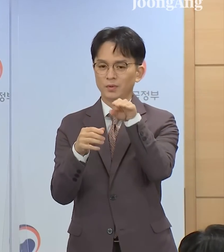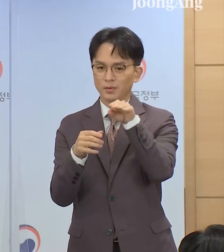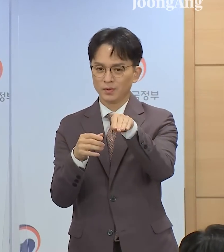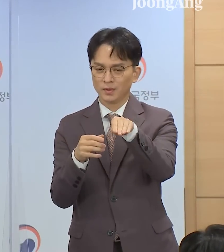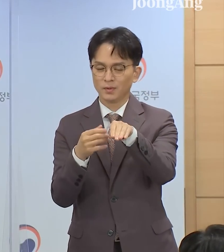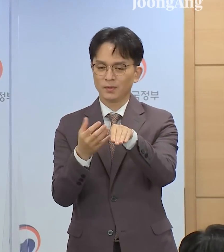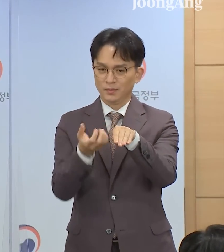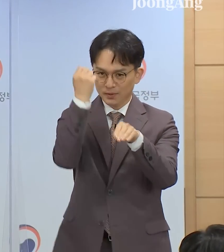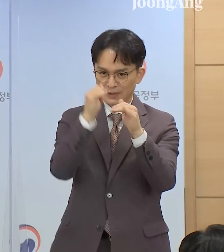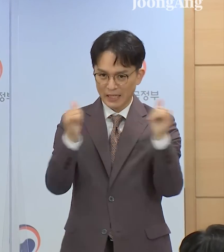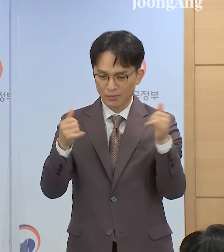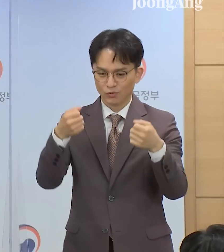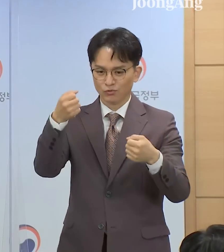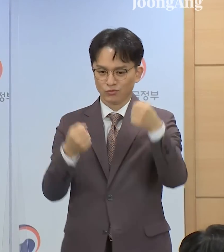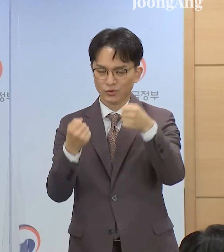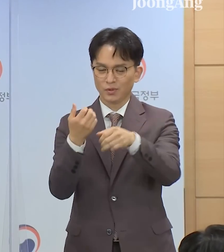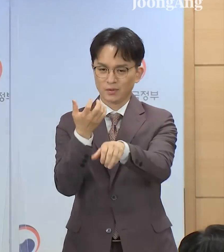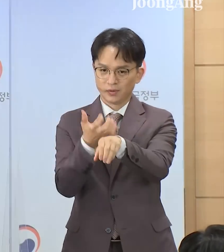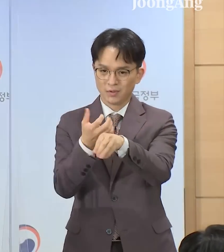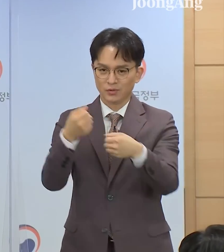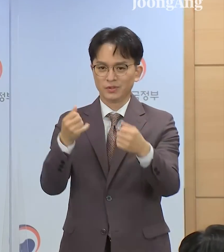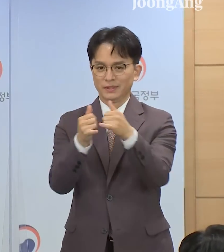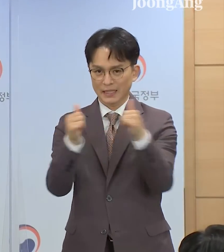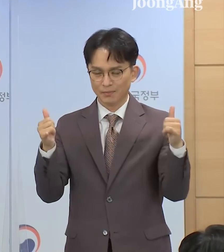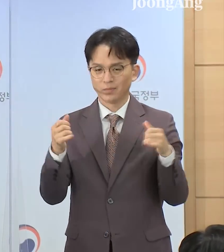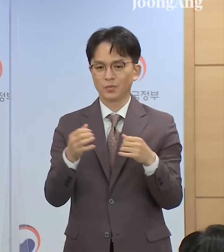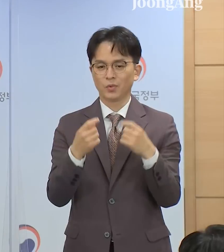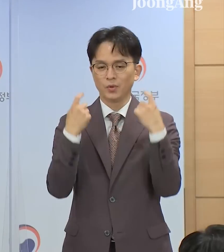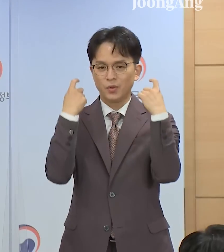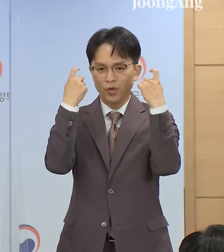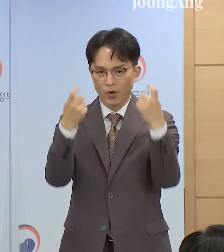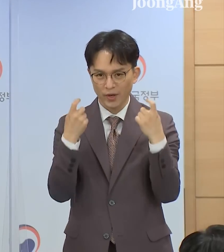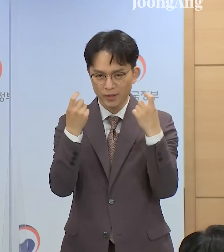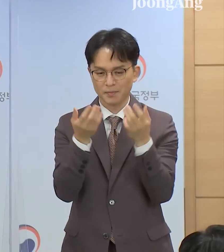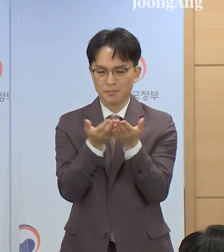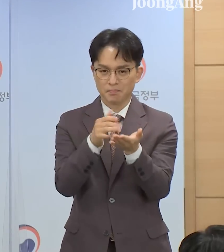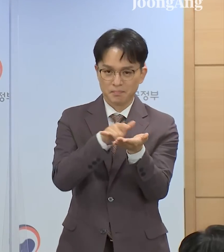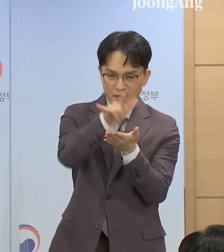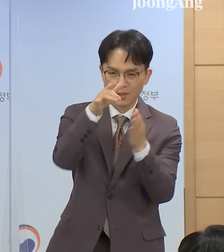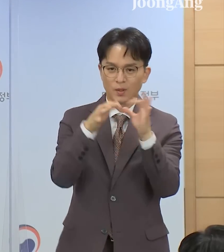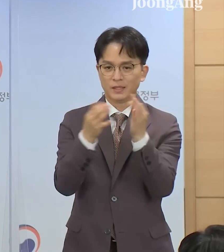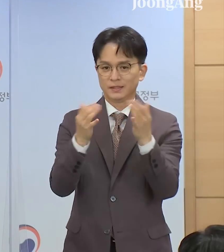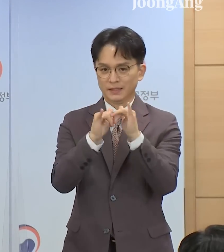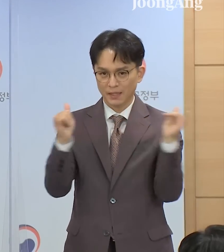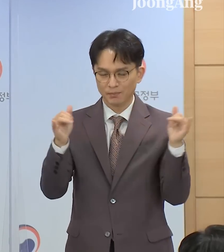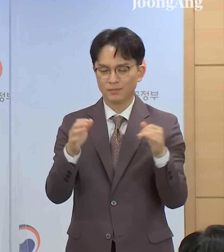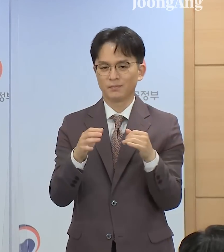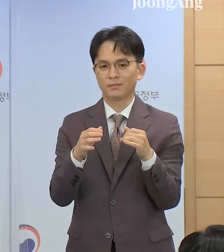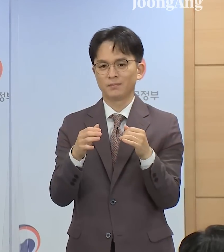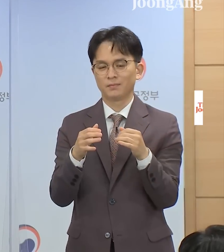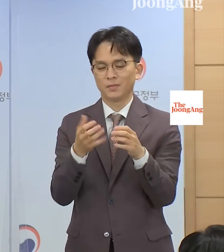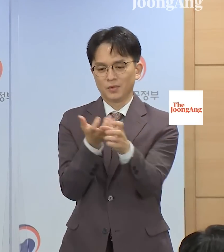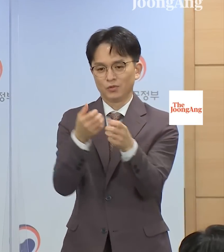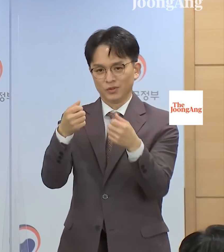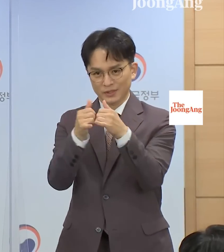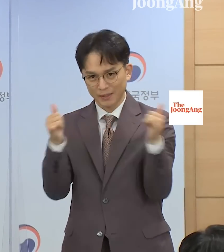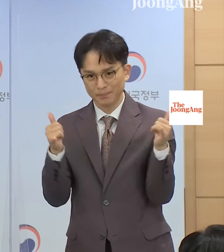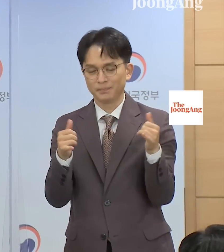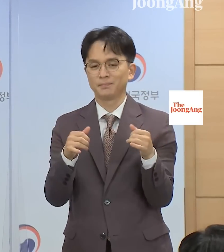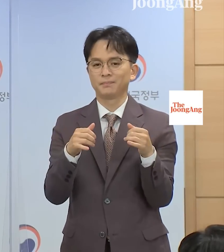소유자와 여객운송업 종사자 그리고 생계형 어업인들 및 운전자들의 조기